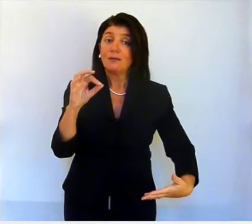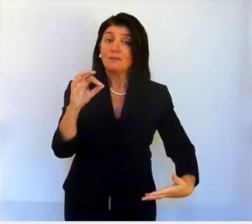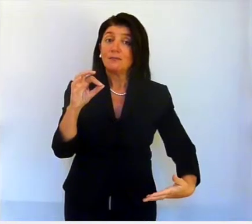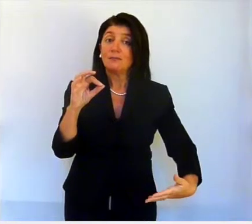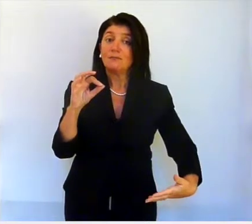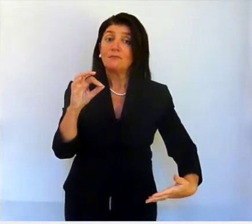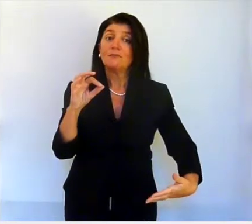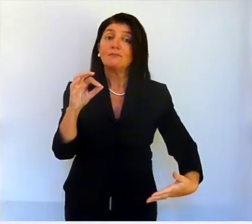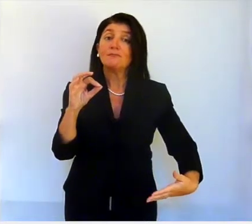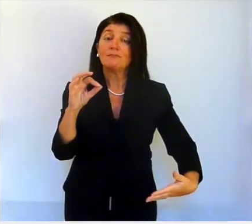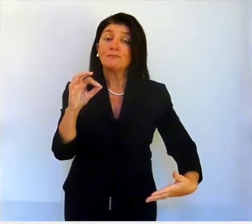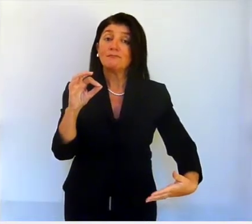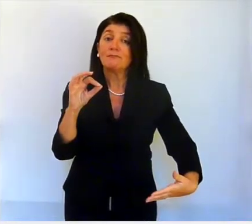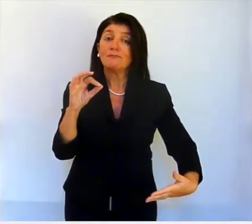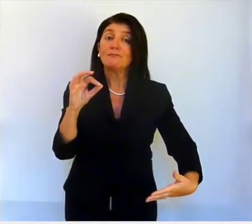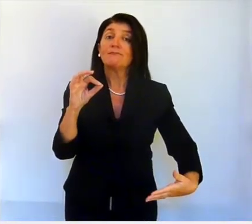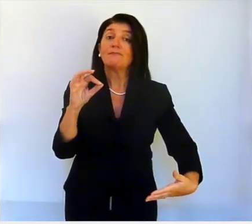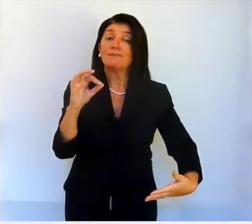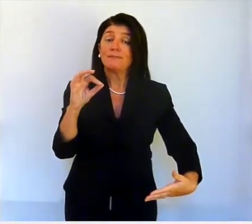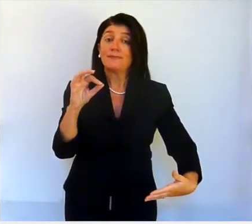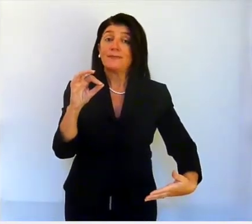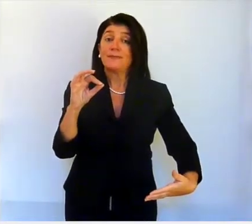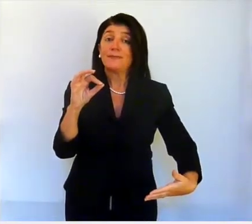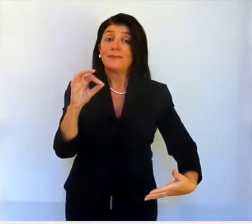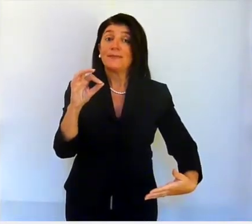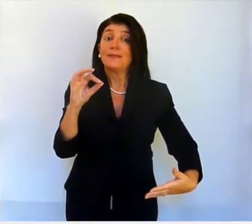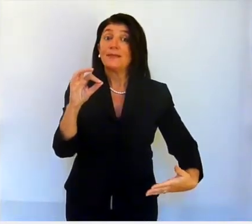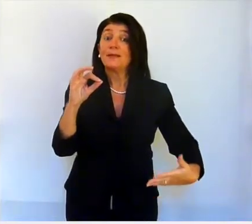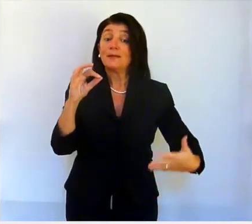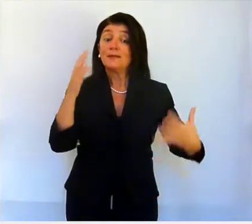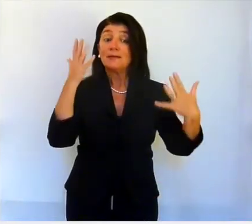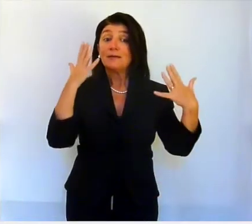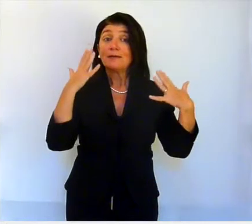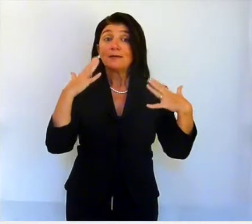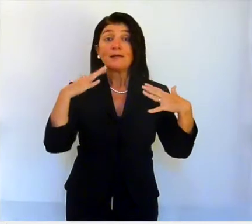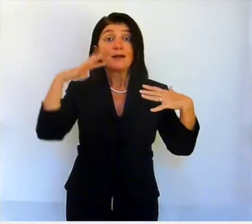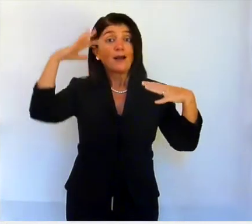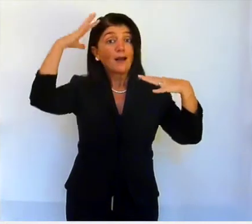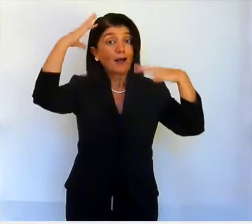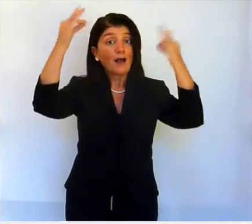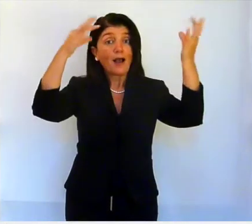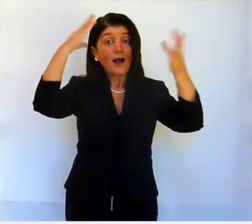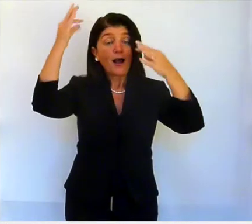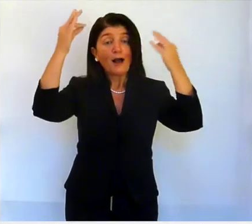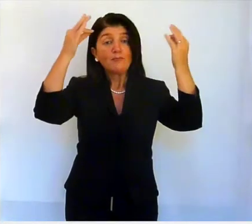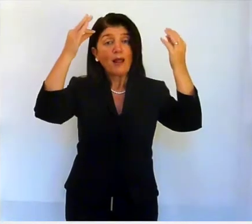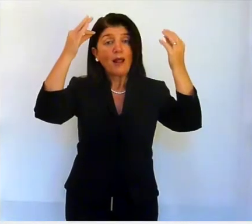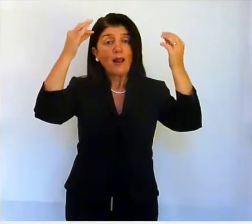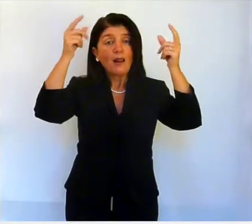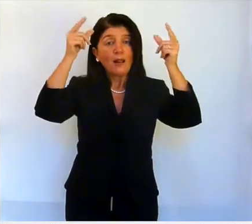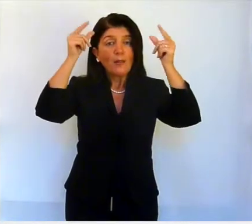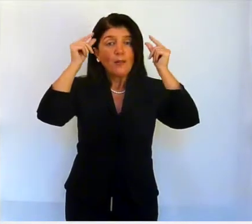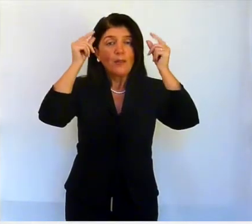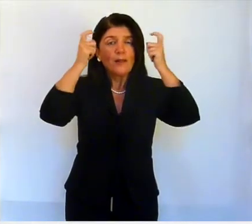si appoggia vicino al ginocchio. I capelli corti sono resi in stretti riccioli.